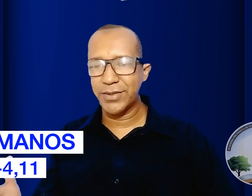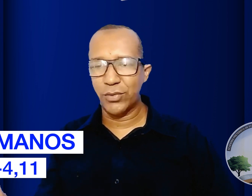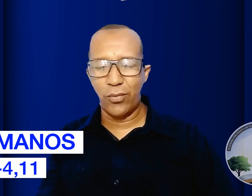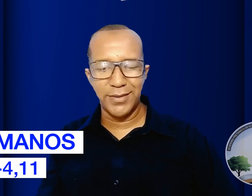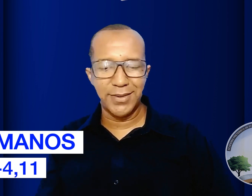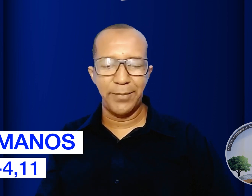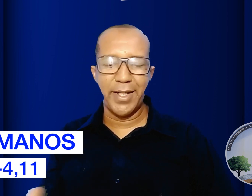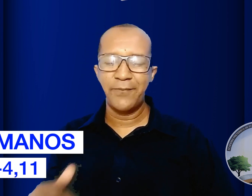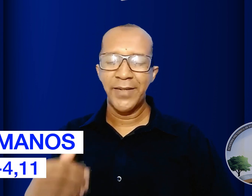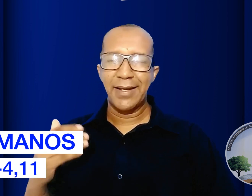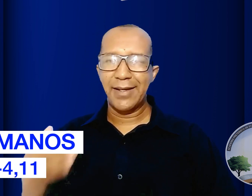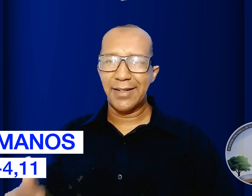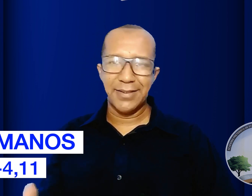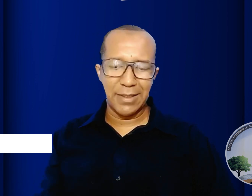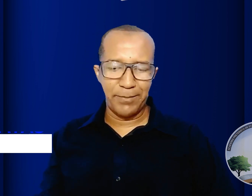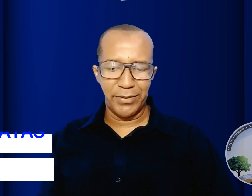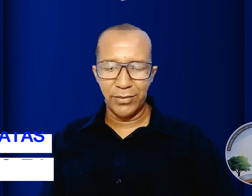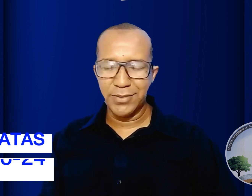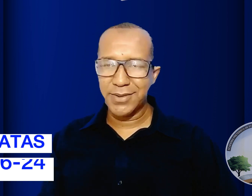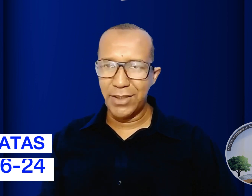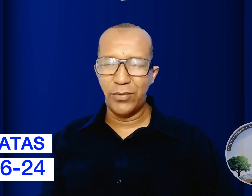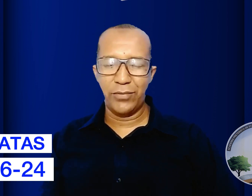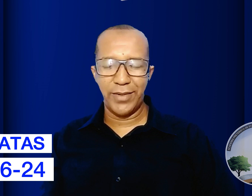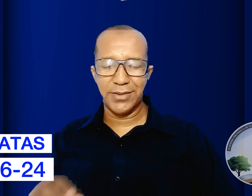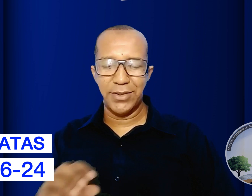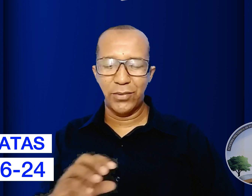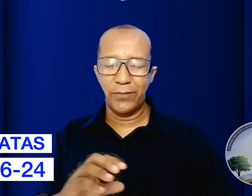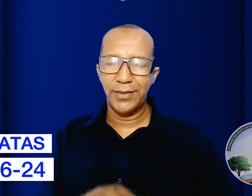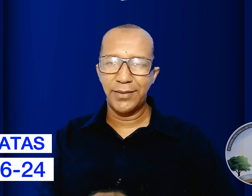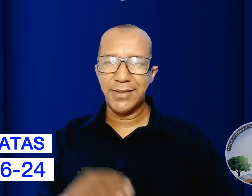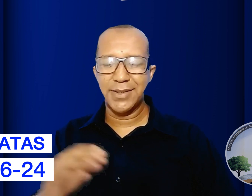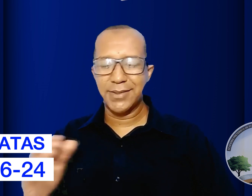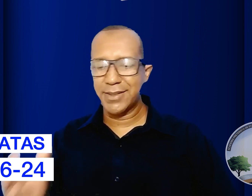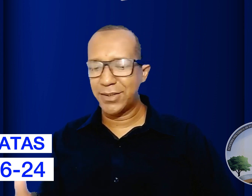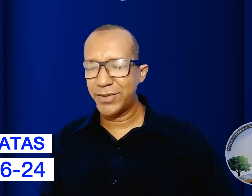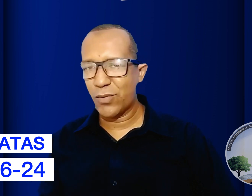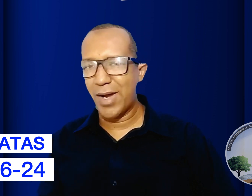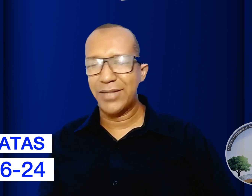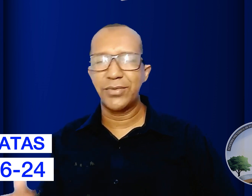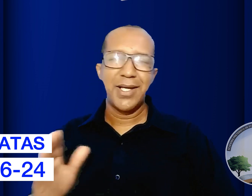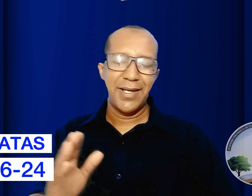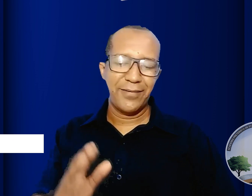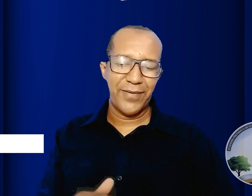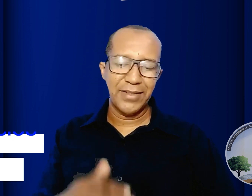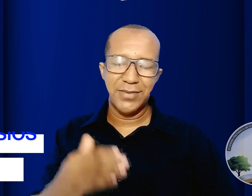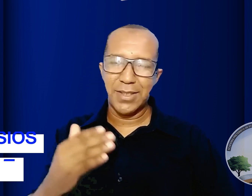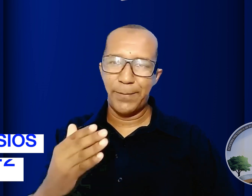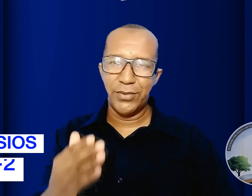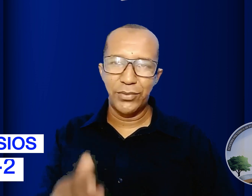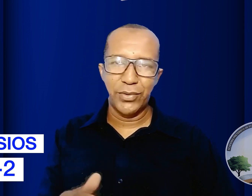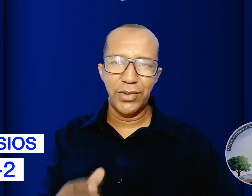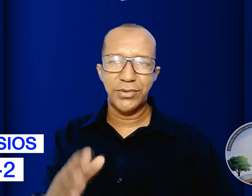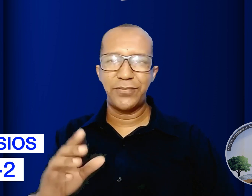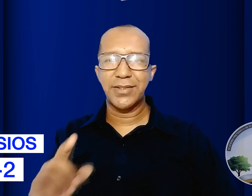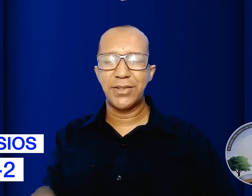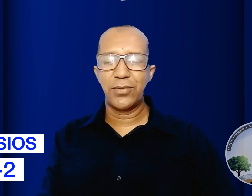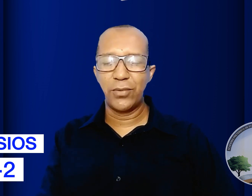versículo 11 também Galatas capítulo 5 no versículo 16 ao 24 Efésios capítulo 2 do versículo